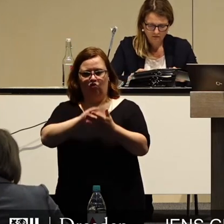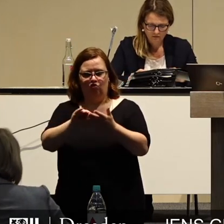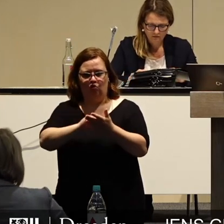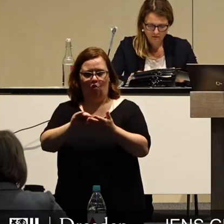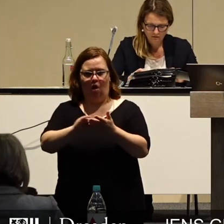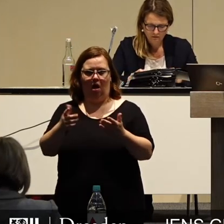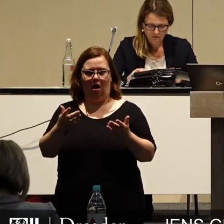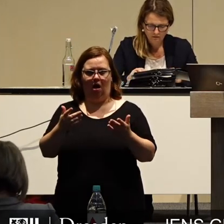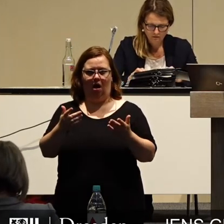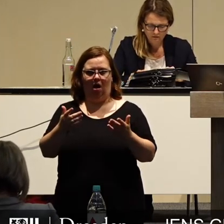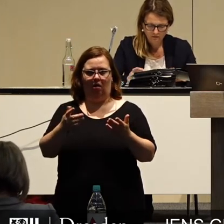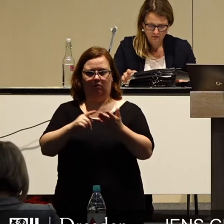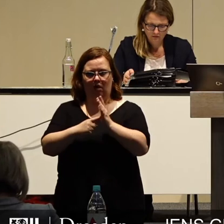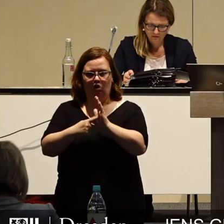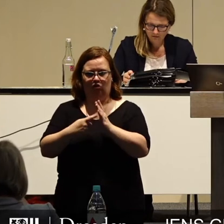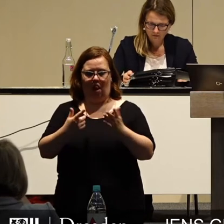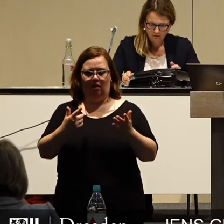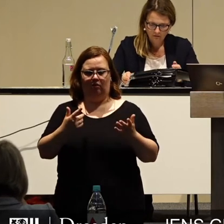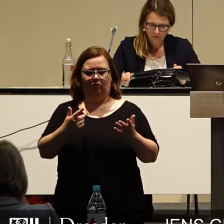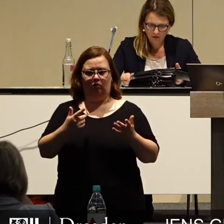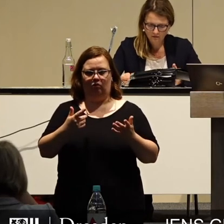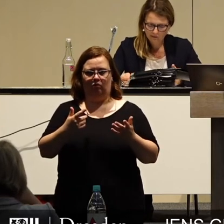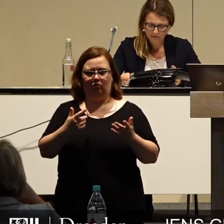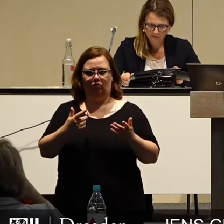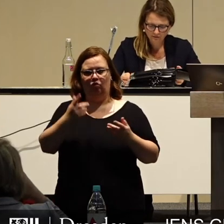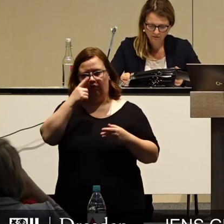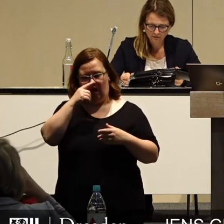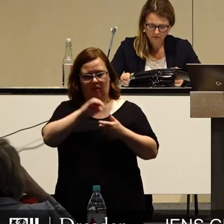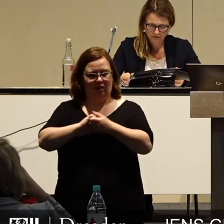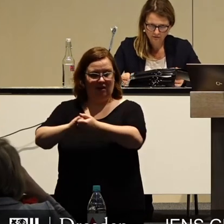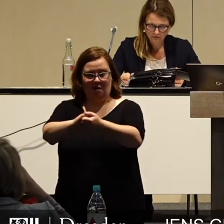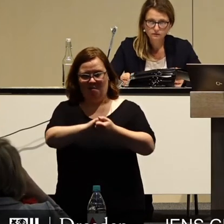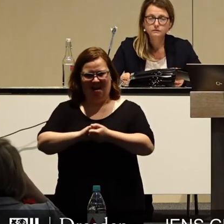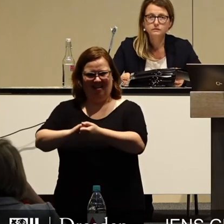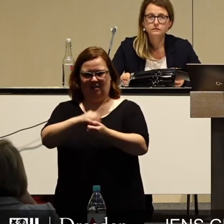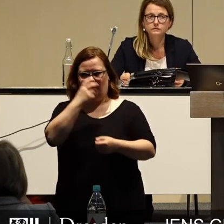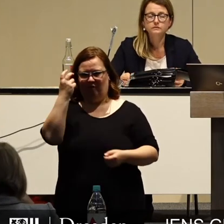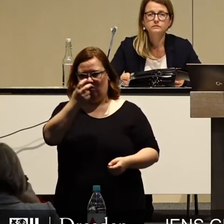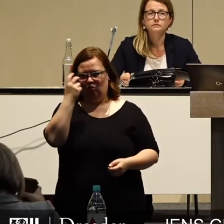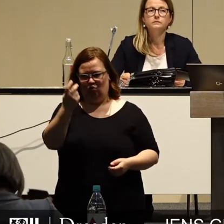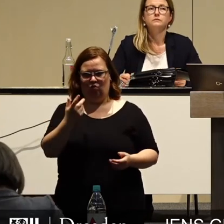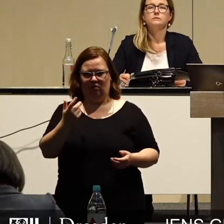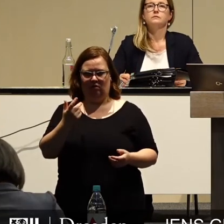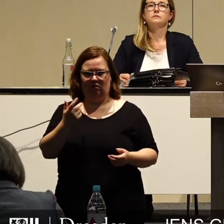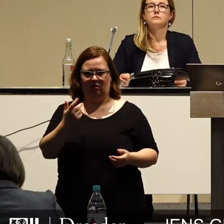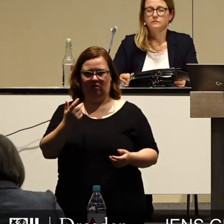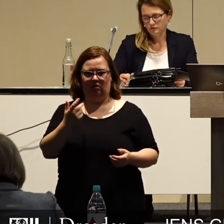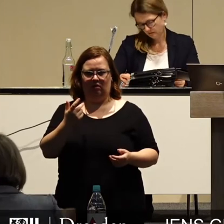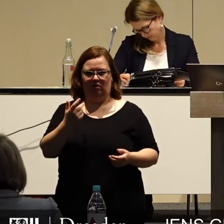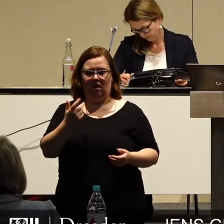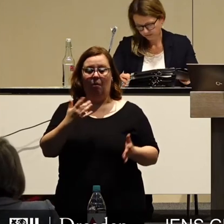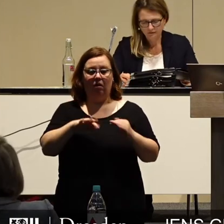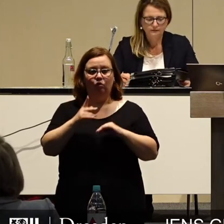darzustellen. Und wenn wir das gemeinsam versuchen zu ermöglichen, ohne